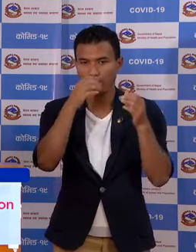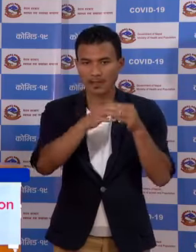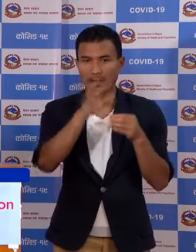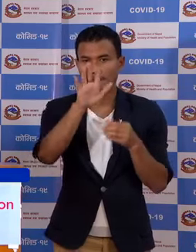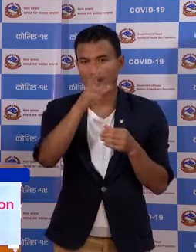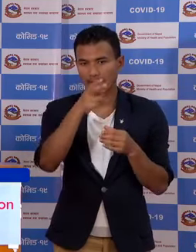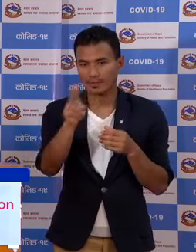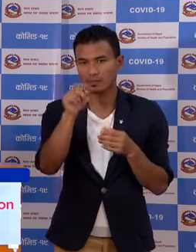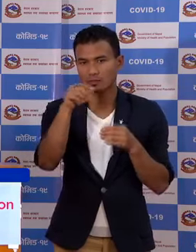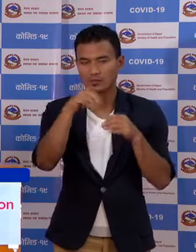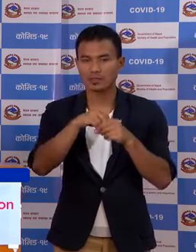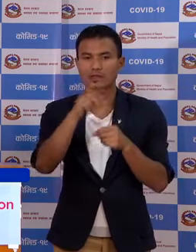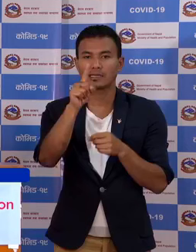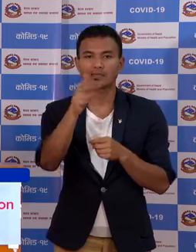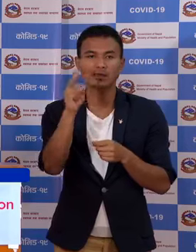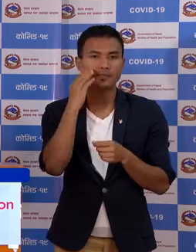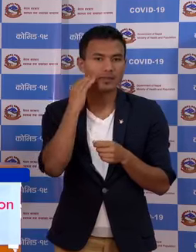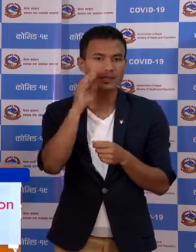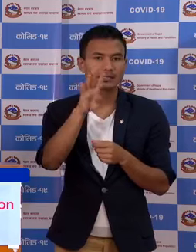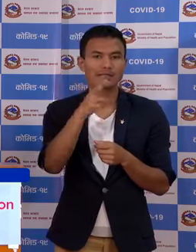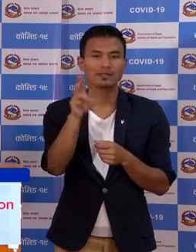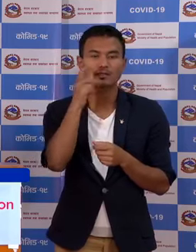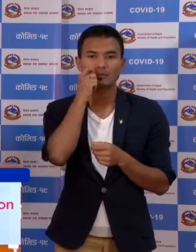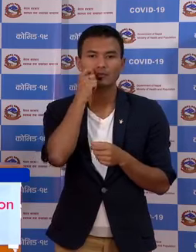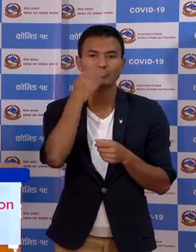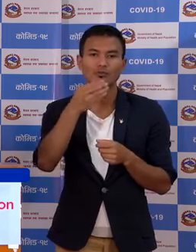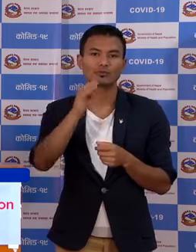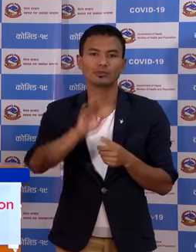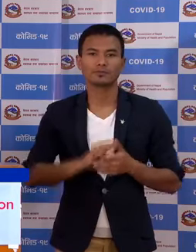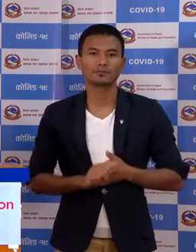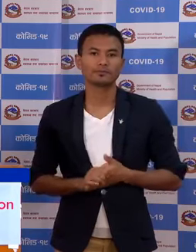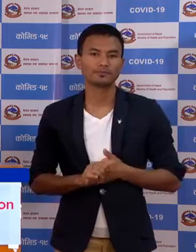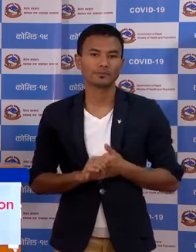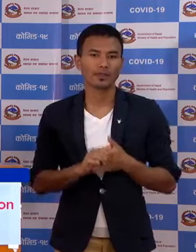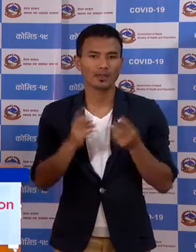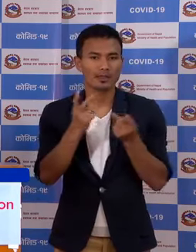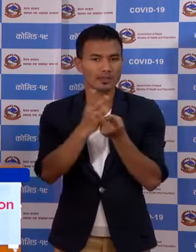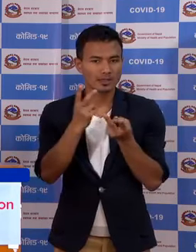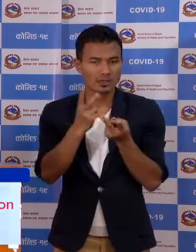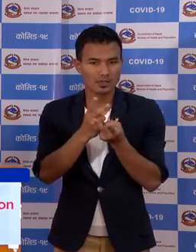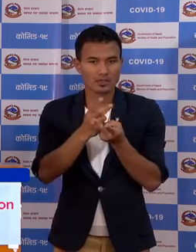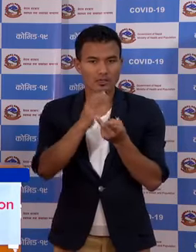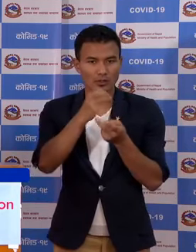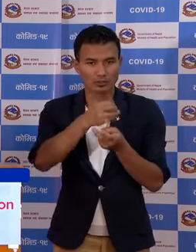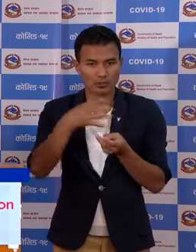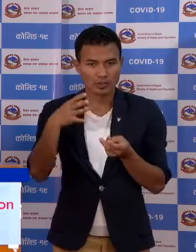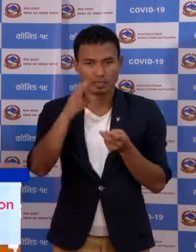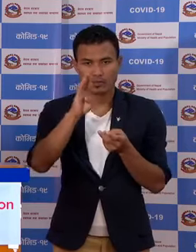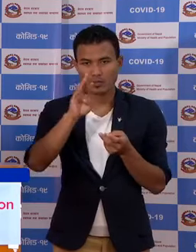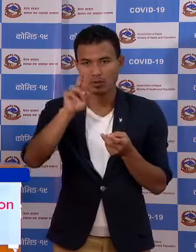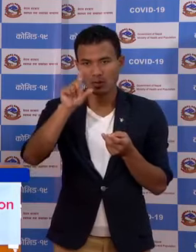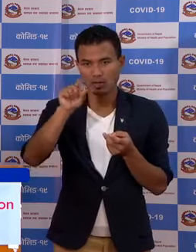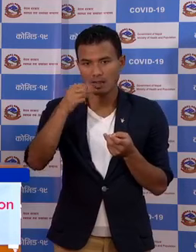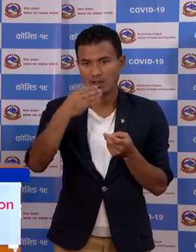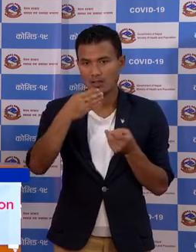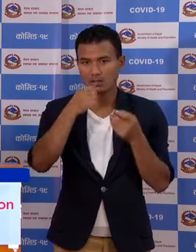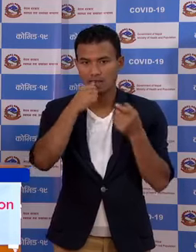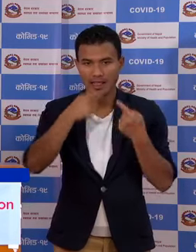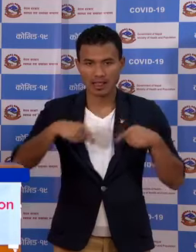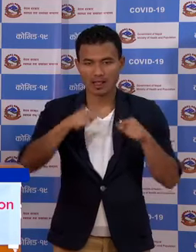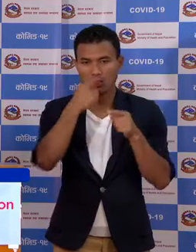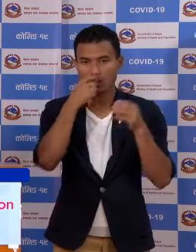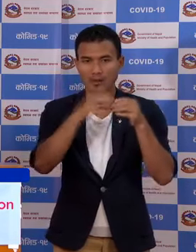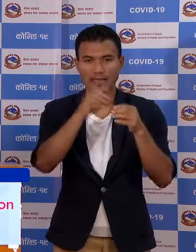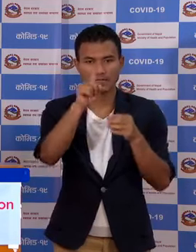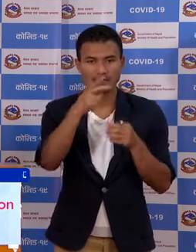तेस मद्दे 1 जना महिला र 4 जना पूरू सुनुँँचू तेसे गरी सुर्खेत बरातल गाउपाली का को 1